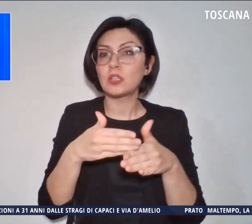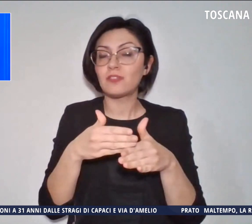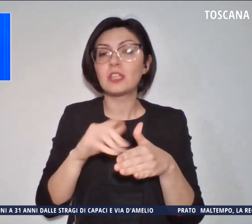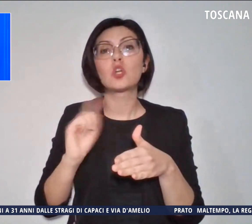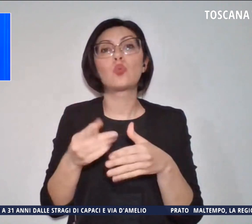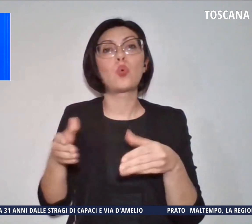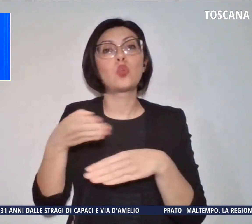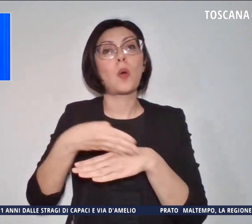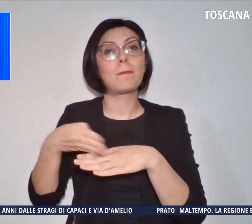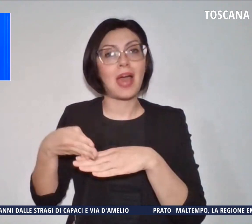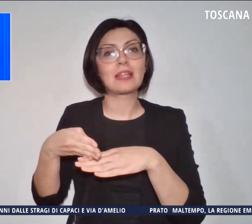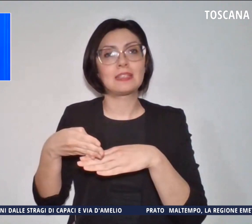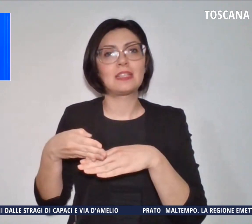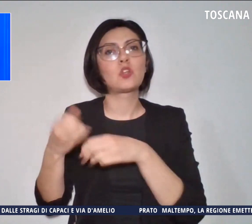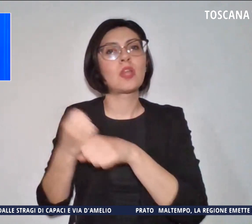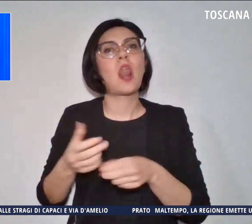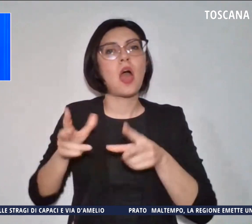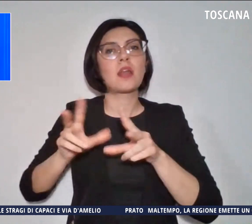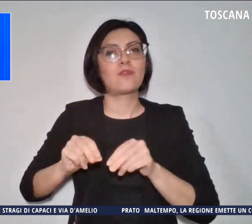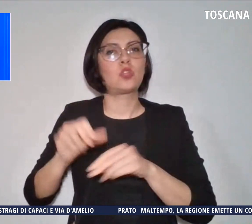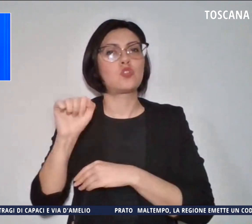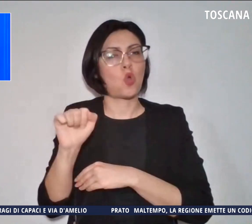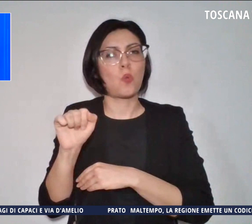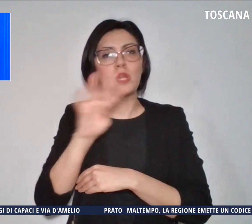rifondazione comunista in Toscana.